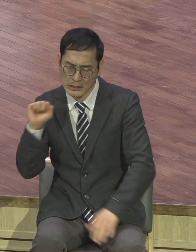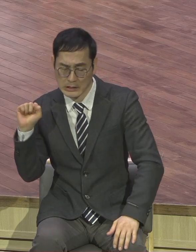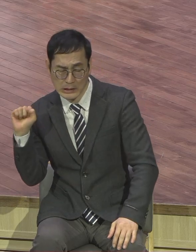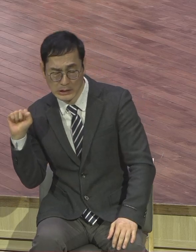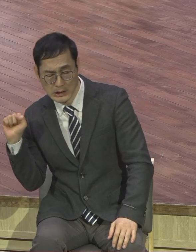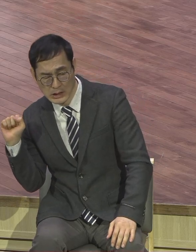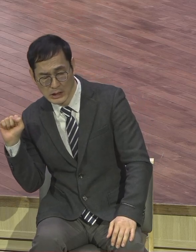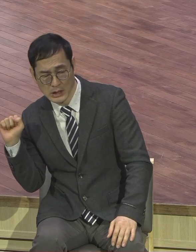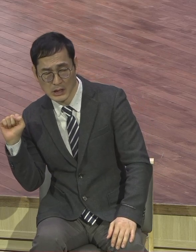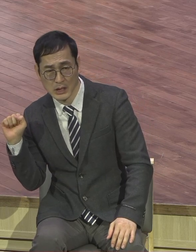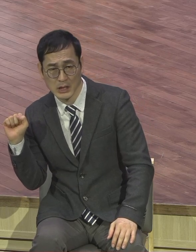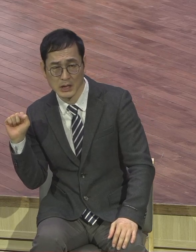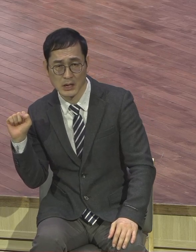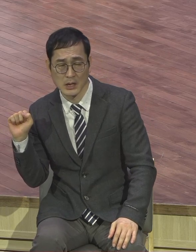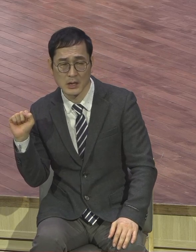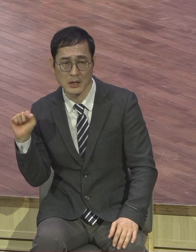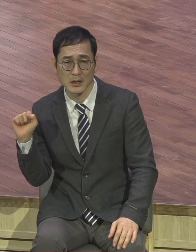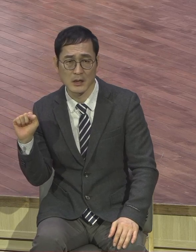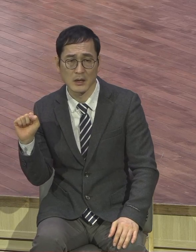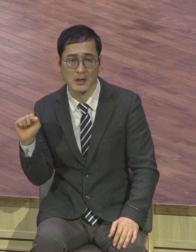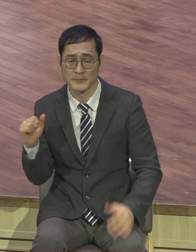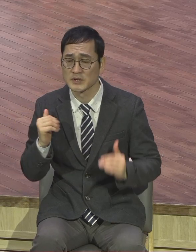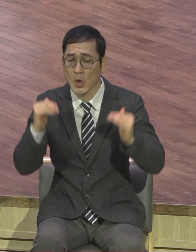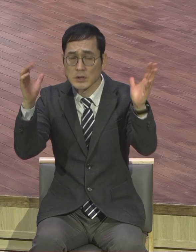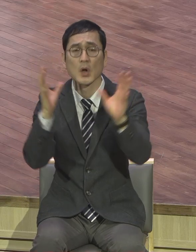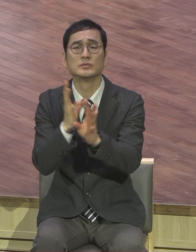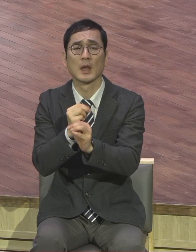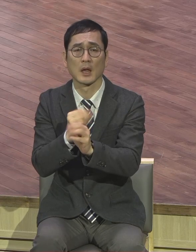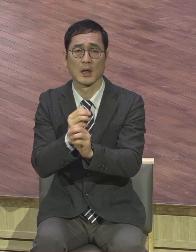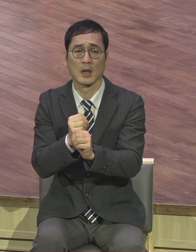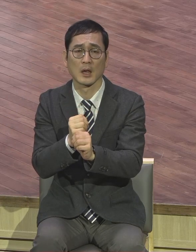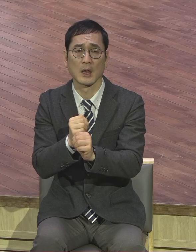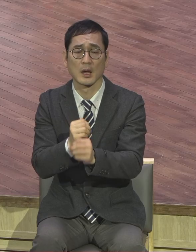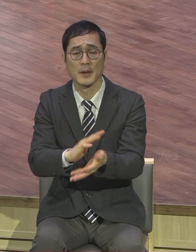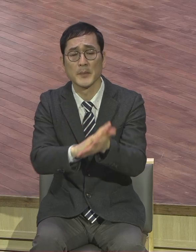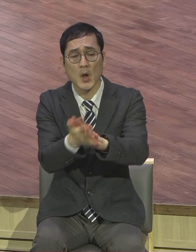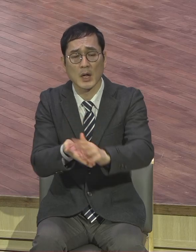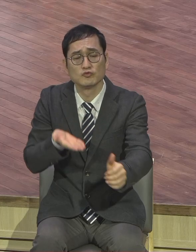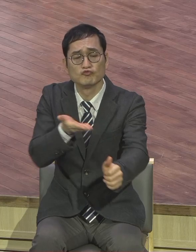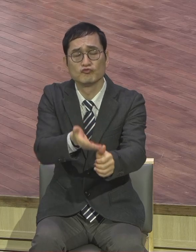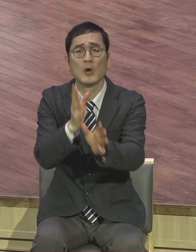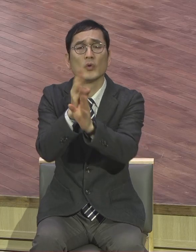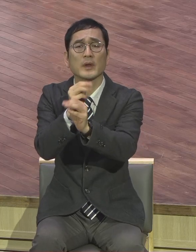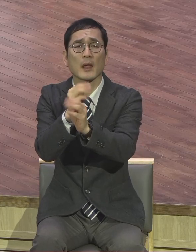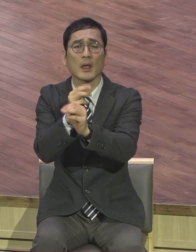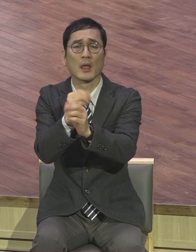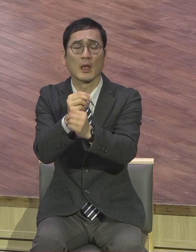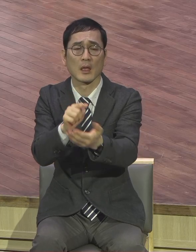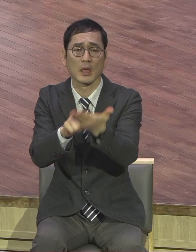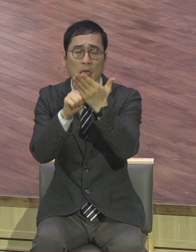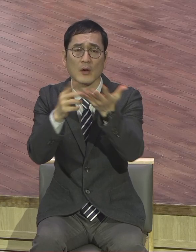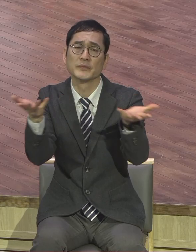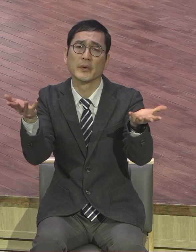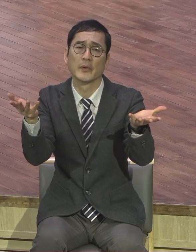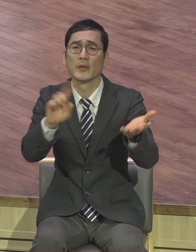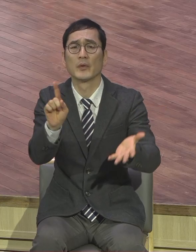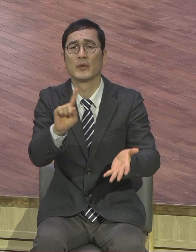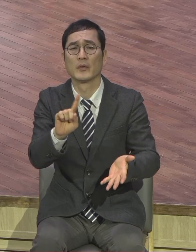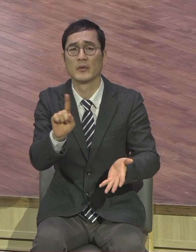성경 말씀대로 순종하면 살겠어요. 그런 생각 속에 잡혀 그 수준 가지고 그래가